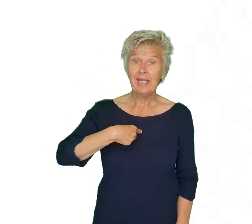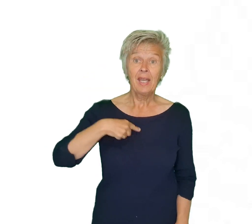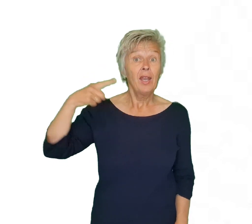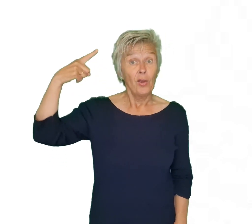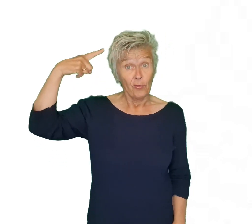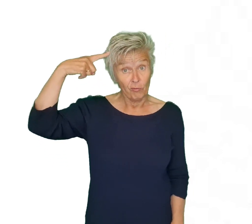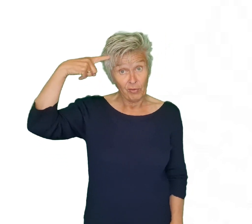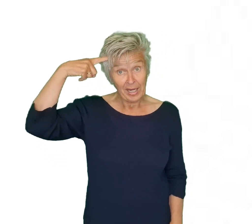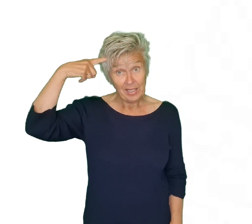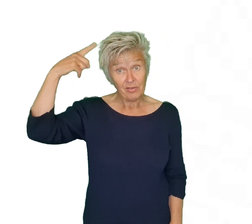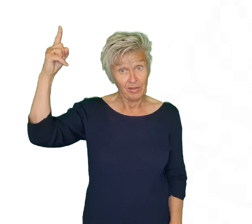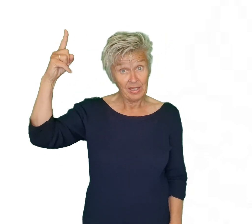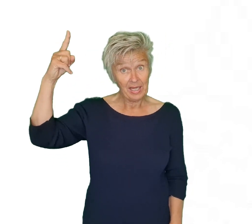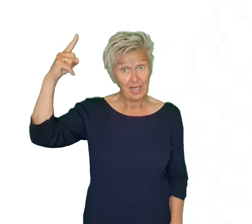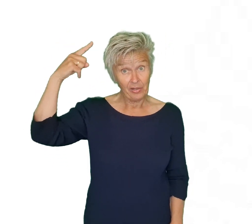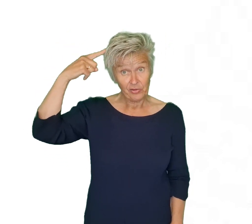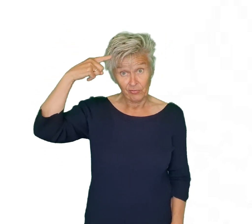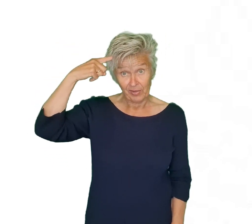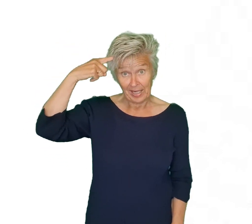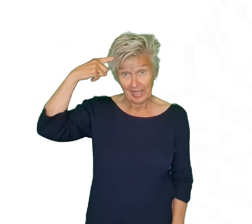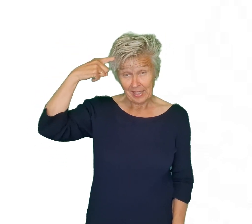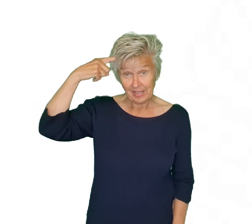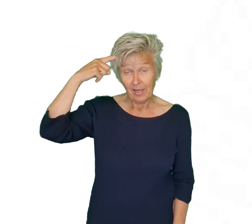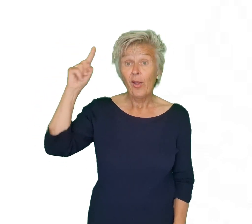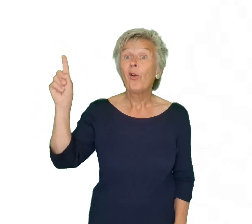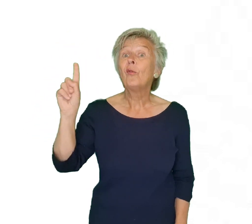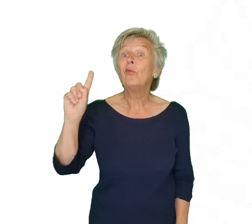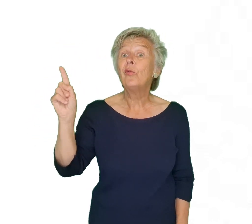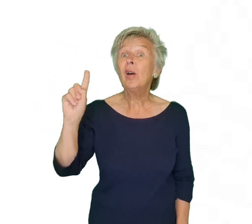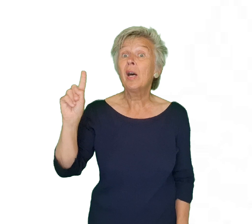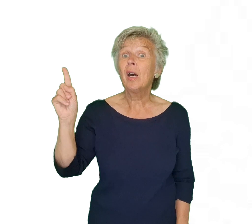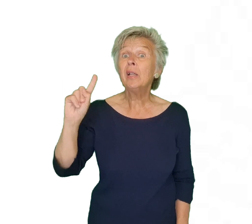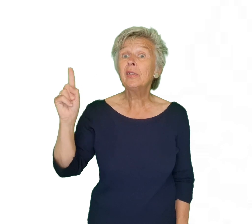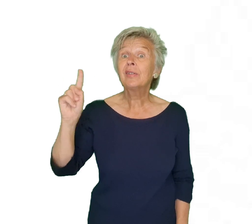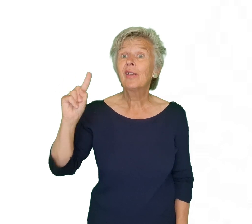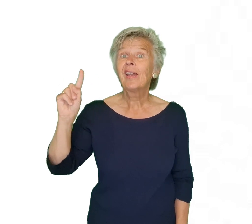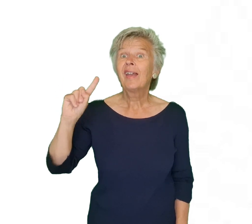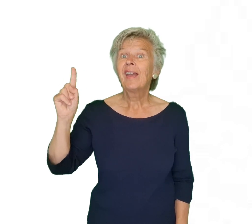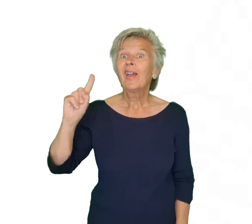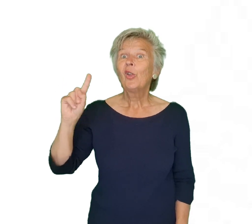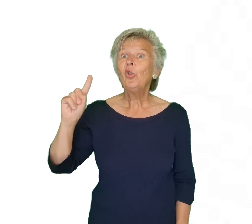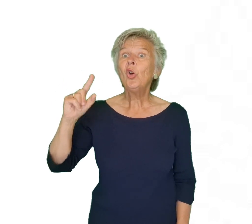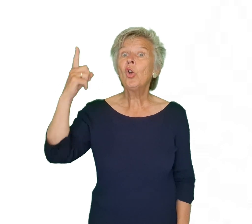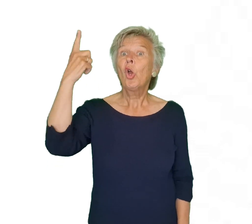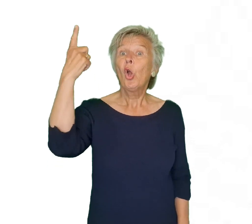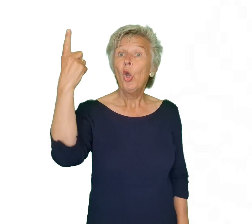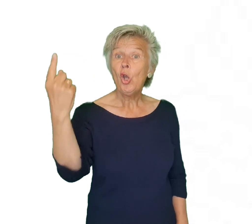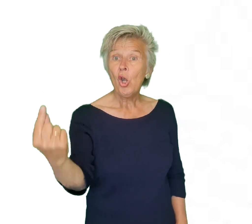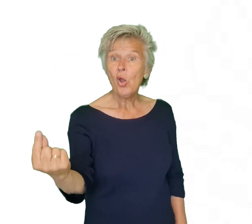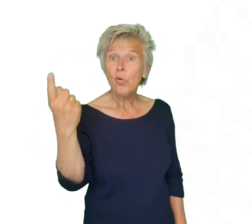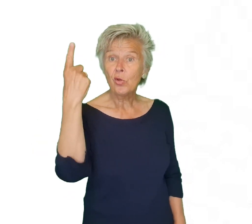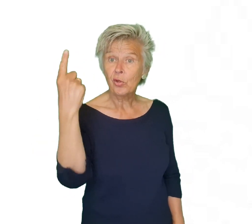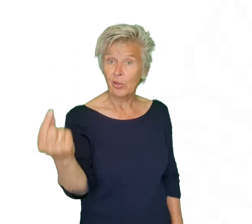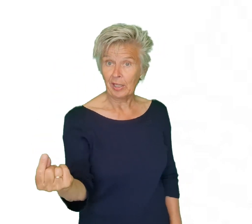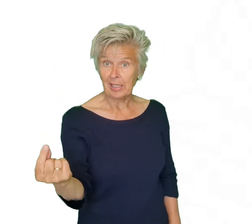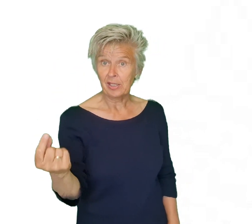Weet Weer die eenhands Weet Wat Nog Leuker is